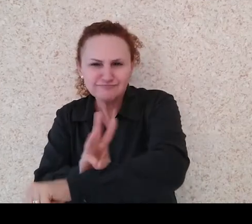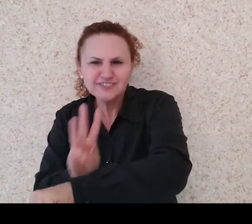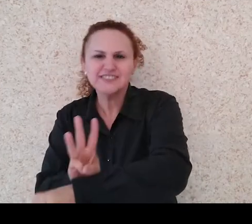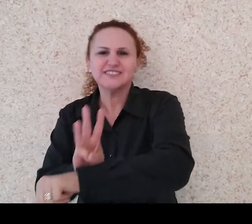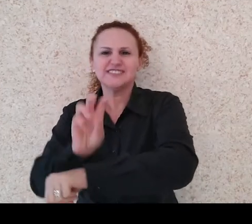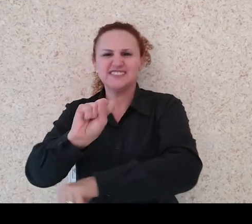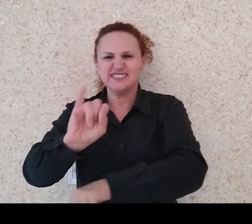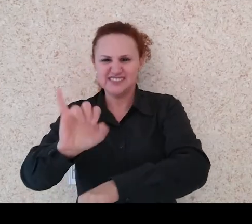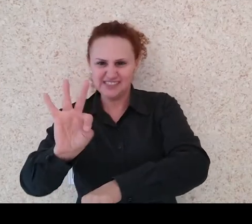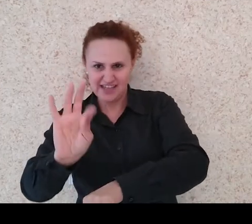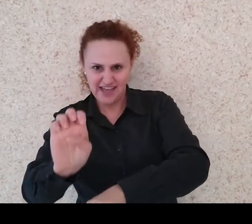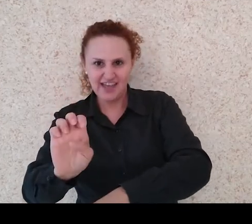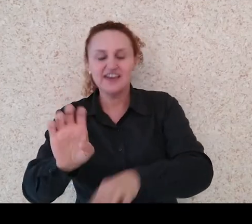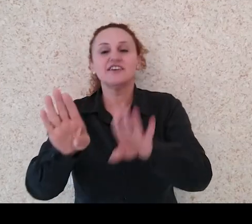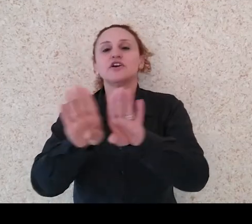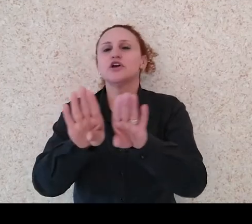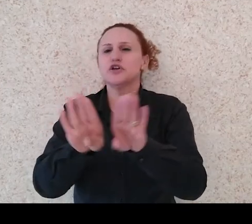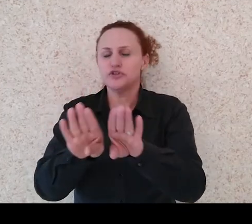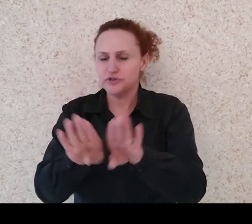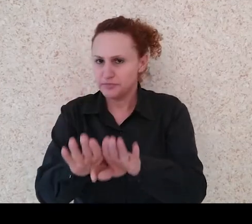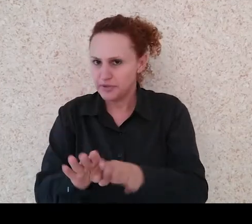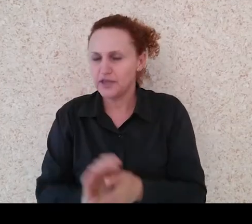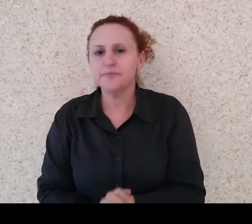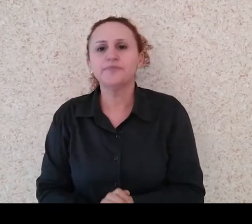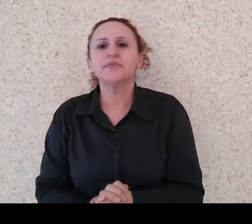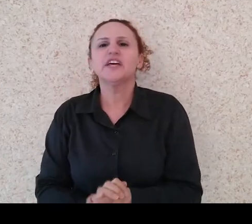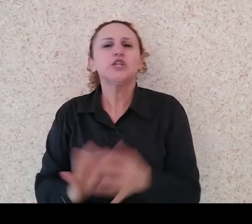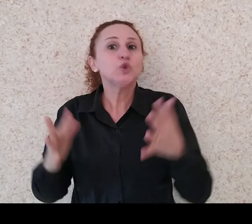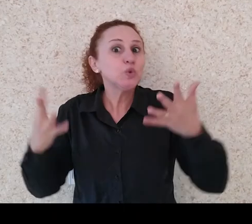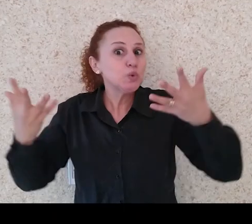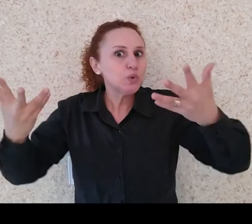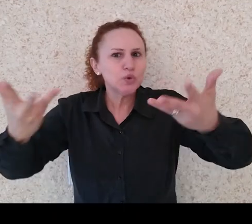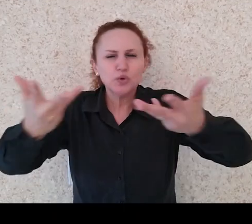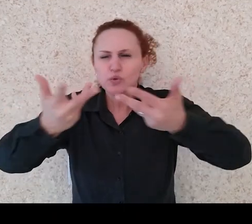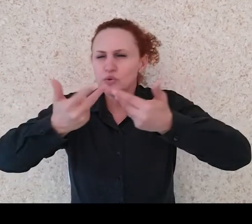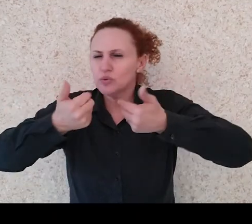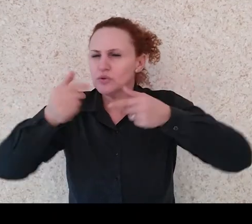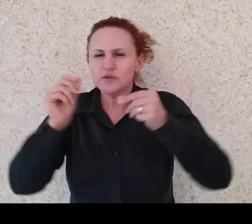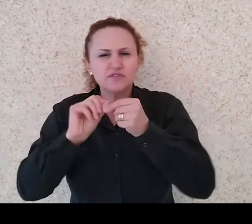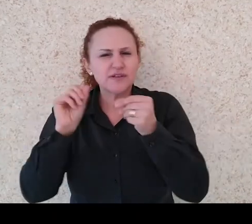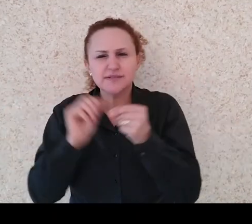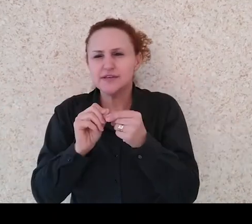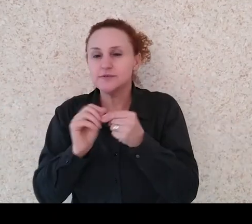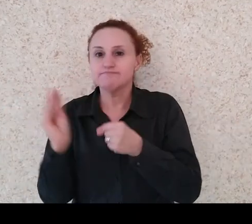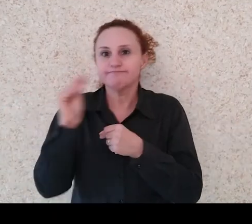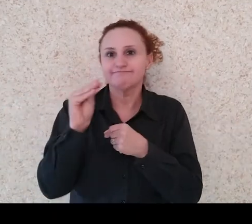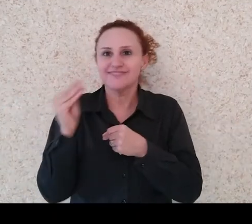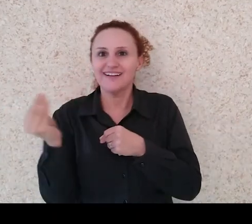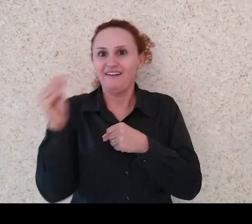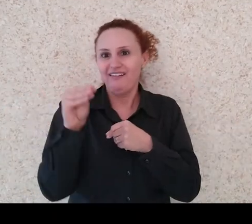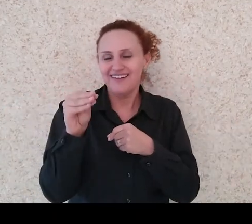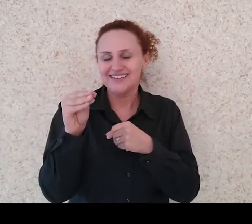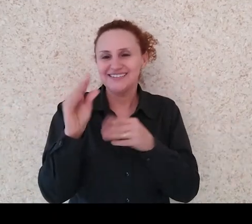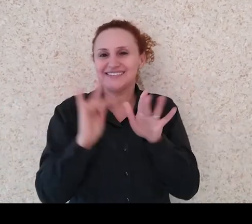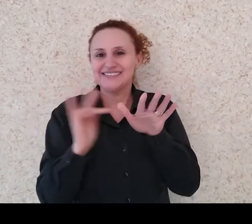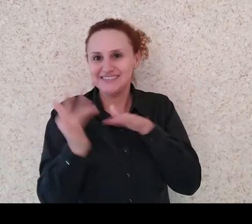divulga o nosso trabalho, enfim. Tudo que a gente faz e tudo que precisa, a gente coloca lá. O nosso site é o